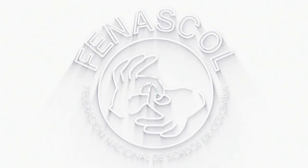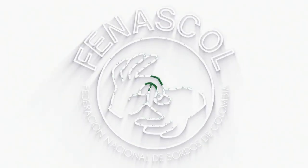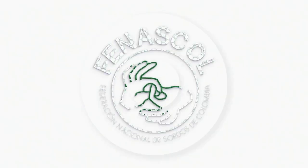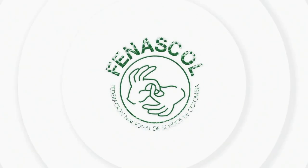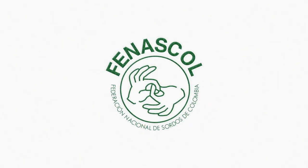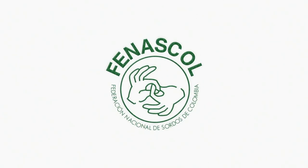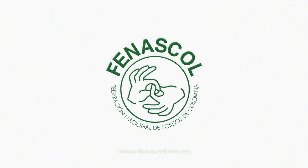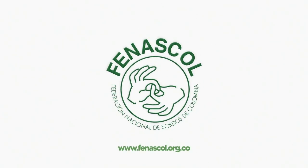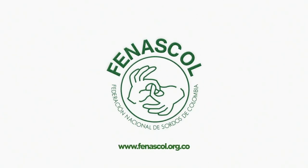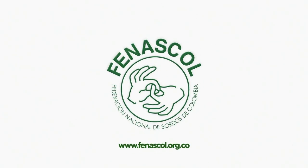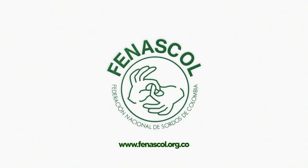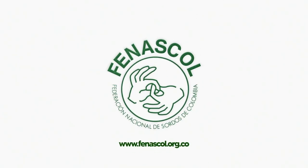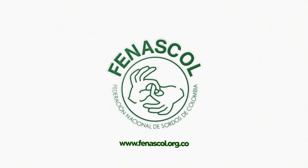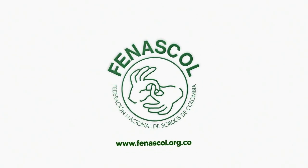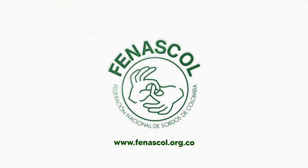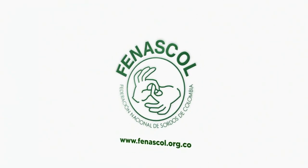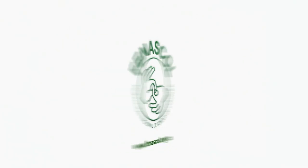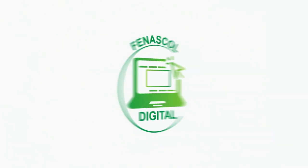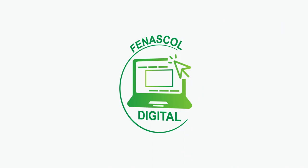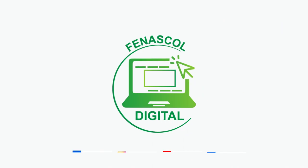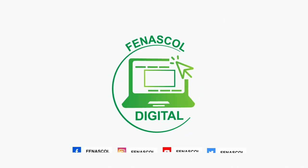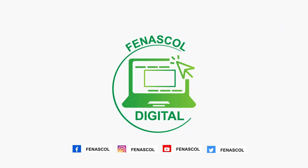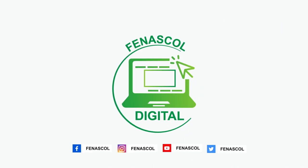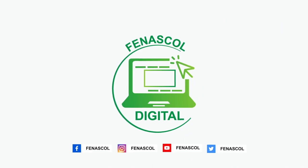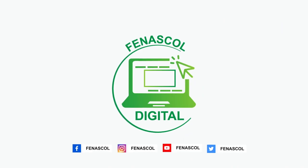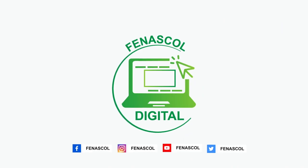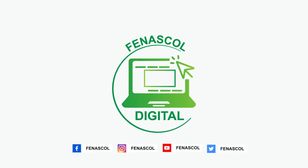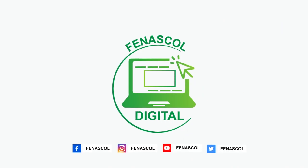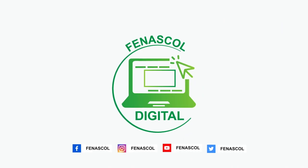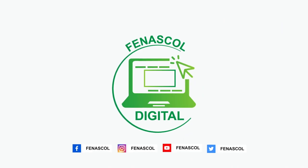mejorando!